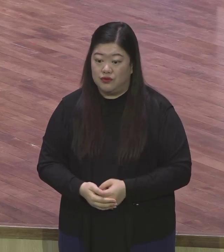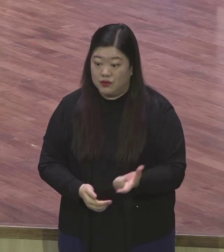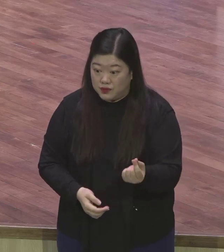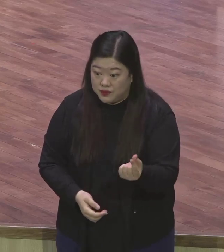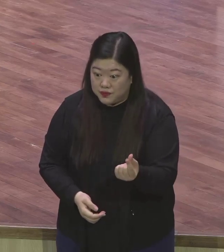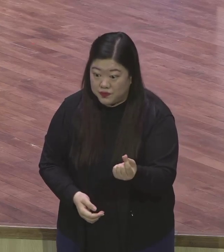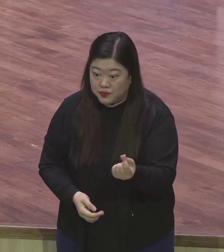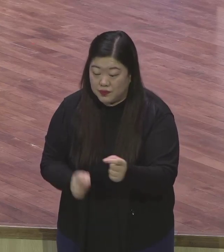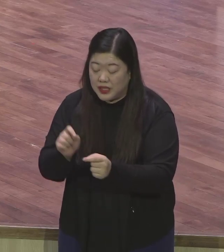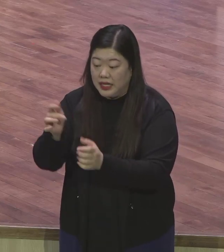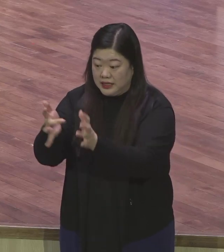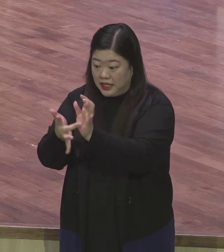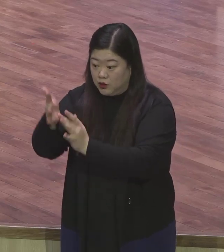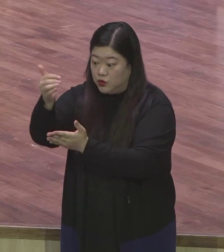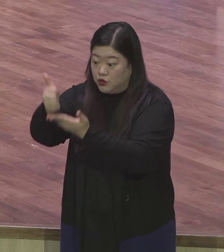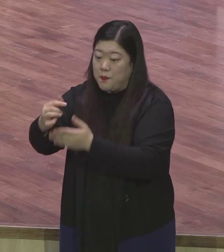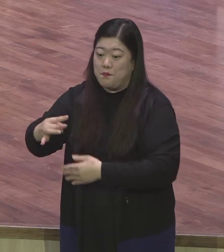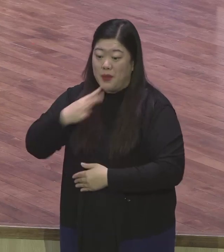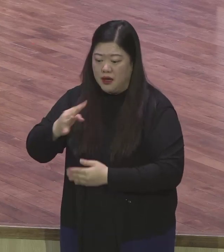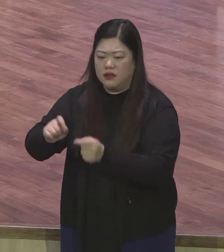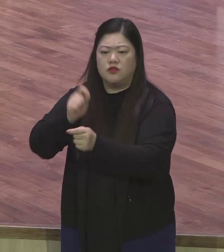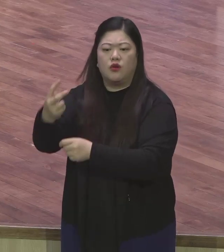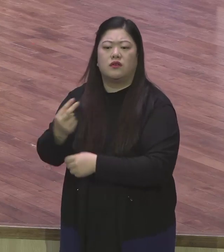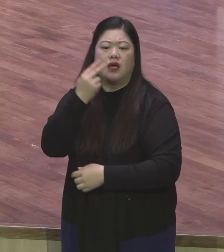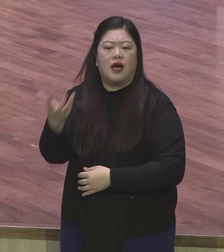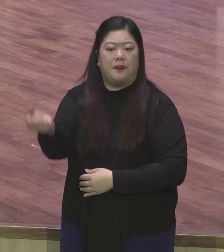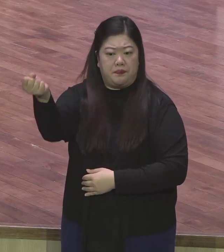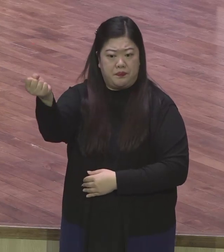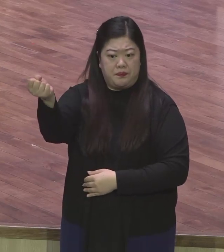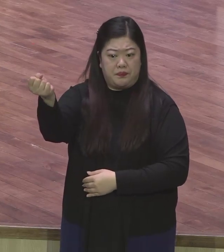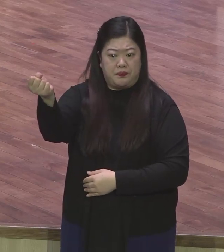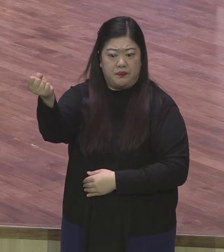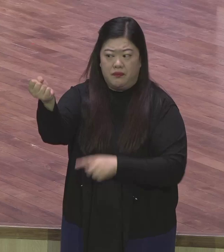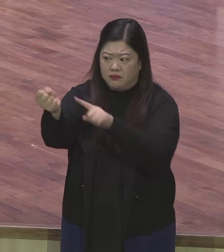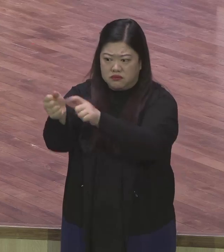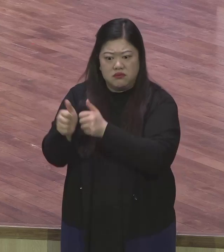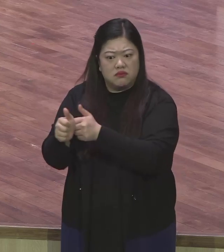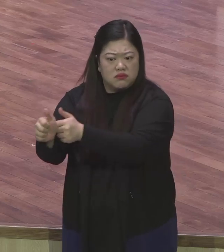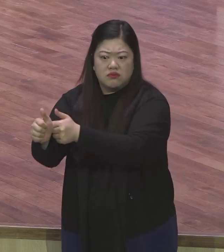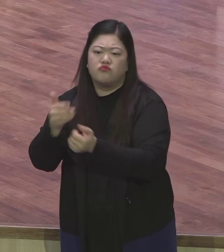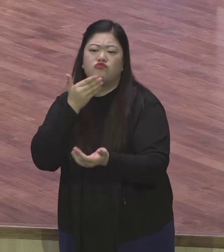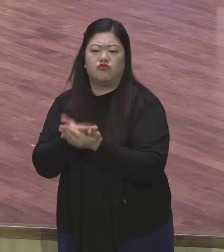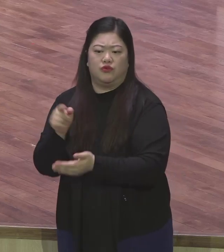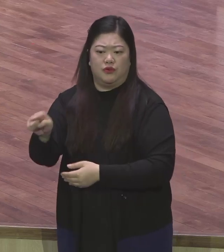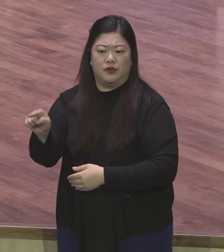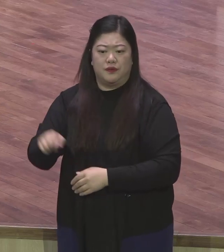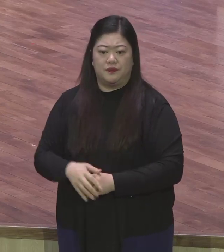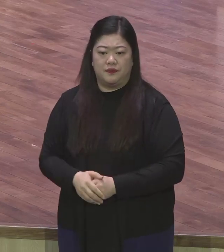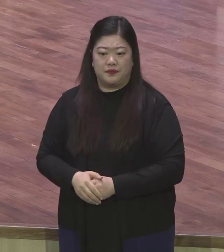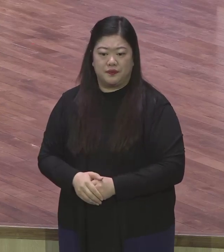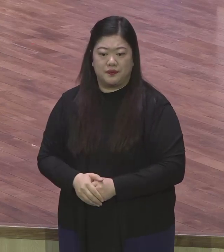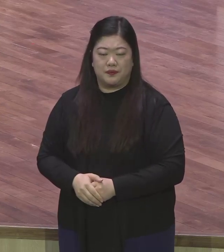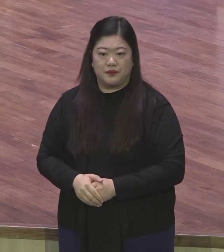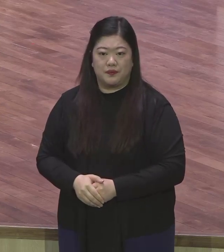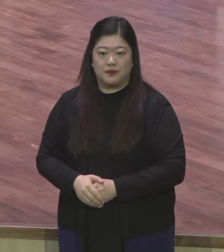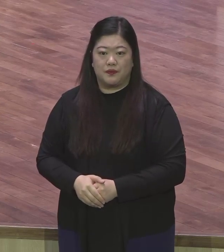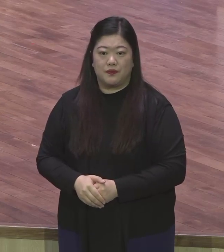있기 때문에 그렇습니다. 사도행전 4장 12제로 보면 유일한 구원의 길에 대해서 이렇게 선포합니다. 다른